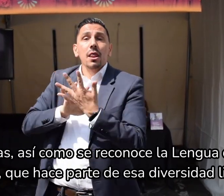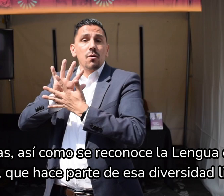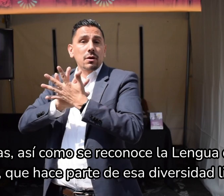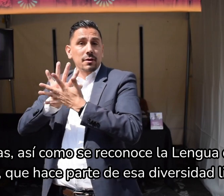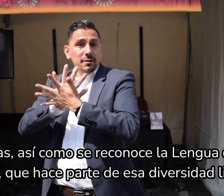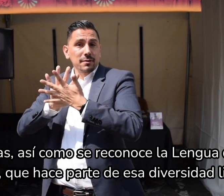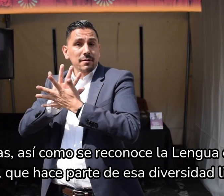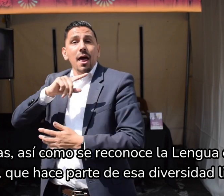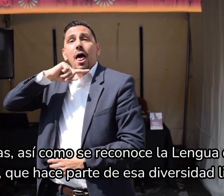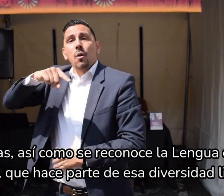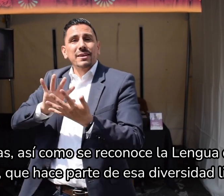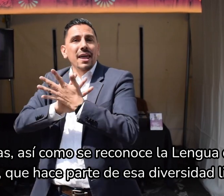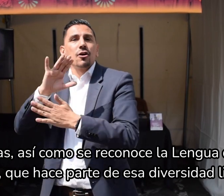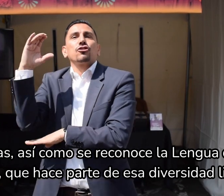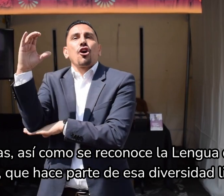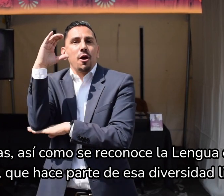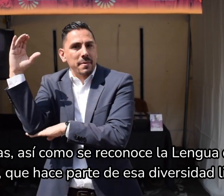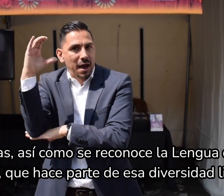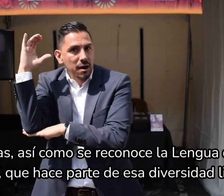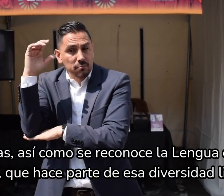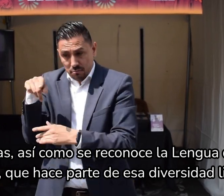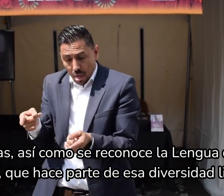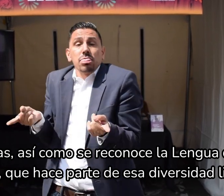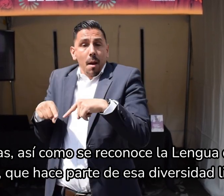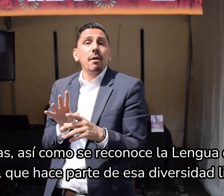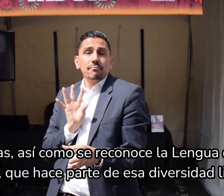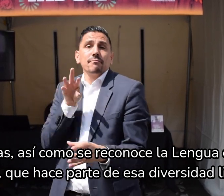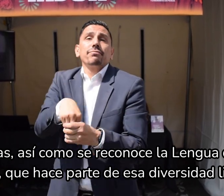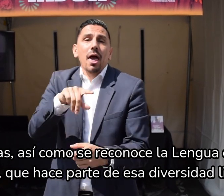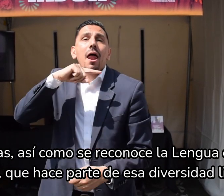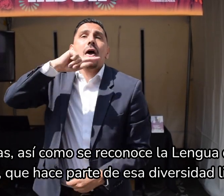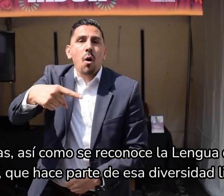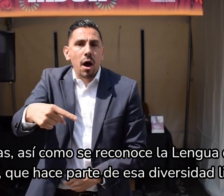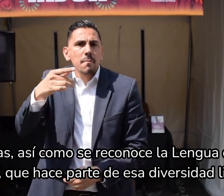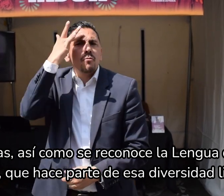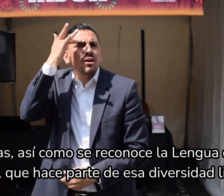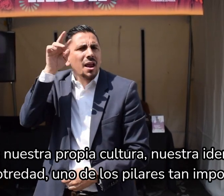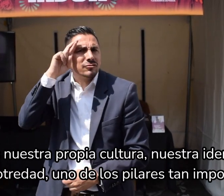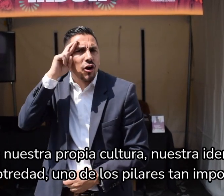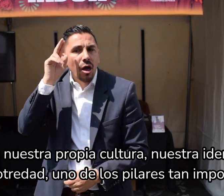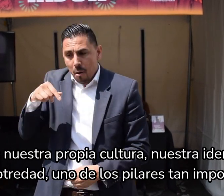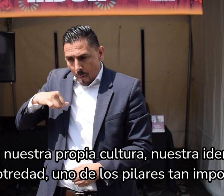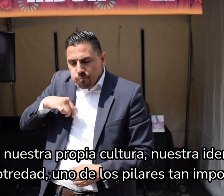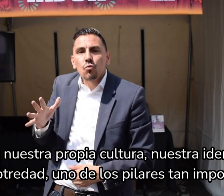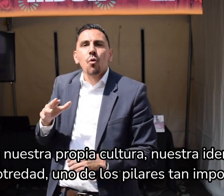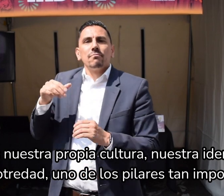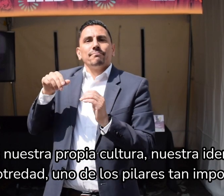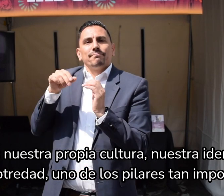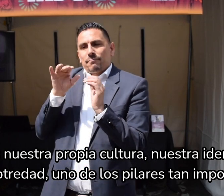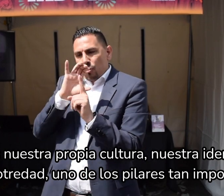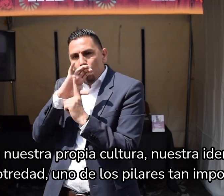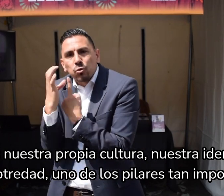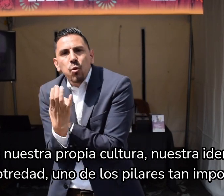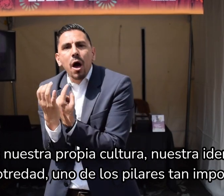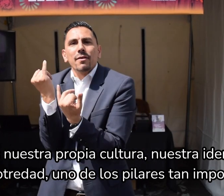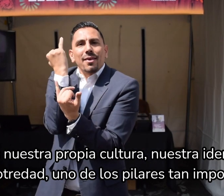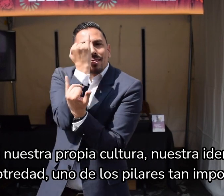así como se reconoce también la lengua de señas colombiana que hace parte de esa diversidad lingüística. Tenemos nuestra propia cultura, nuestra identidad,